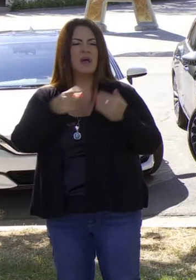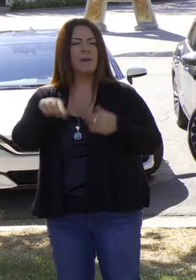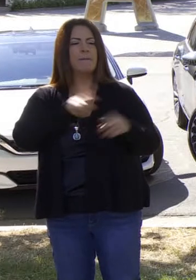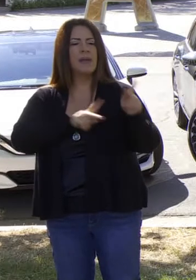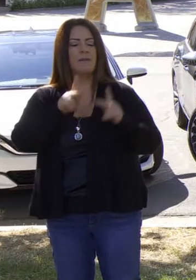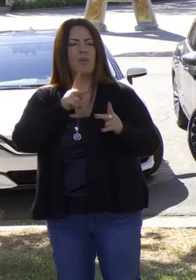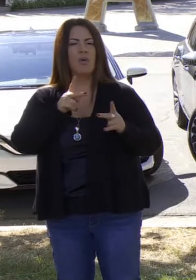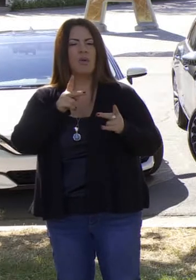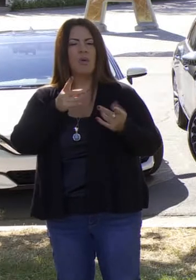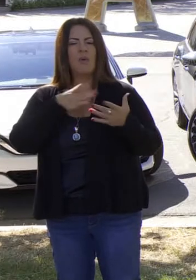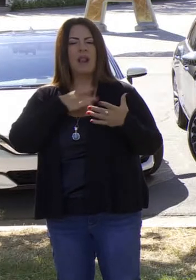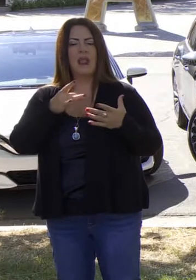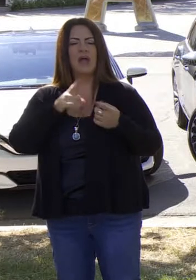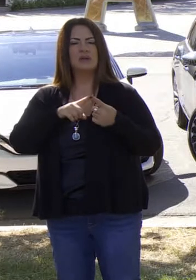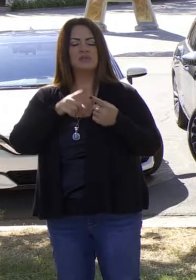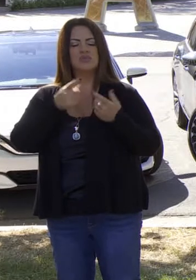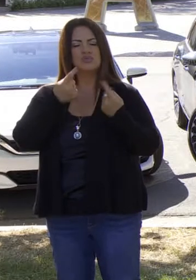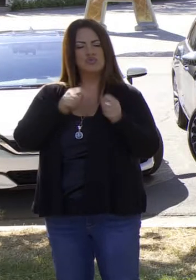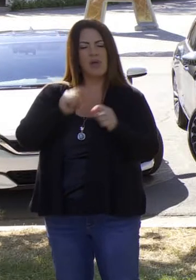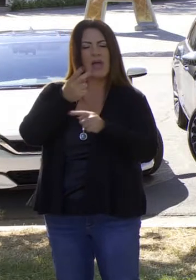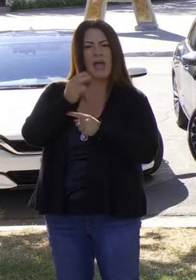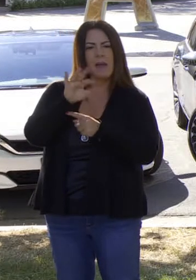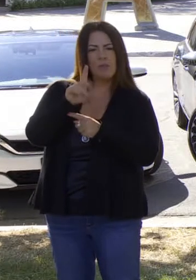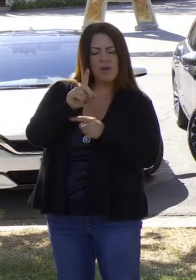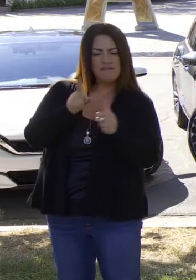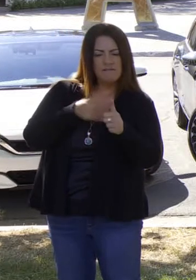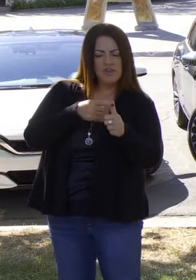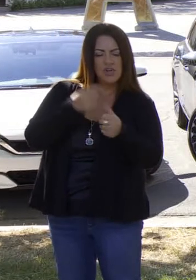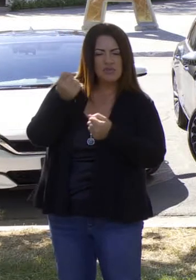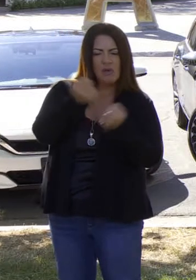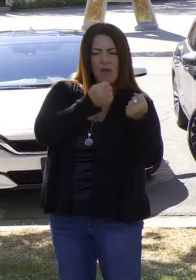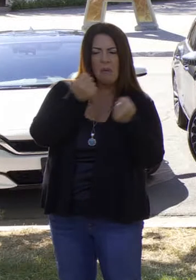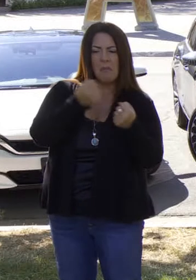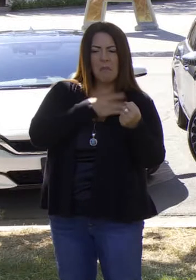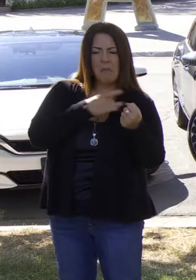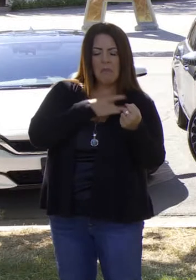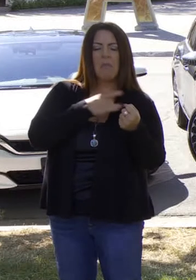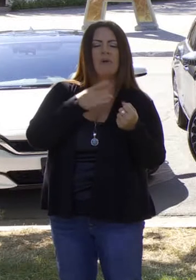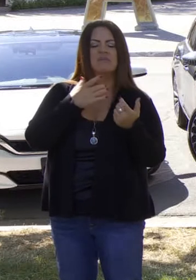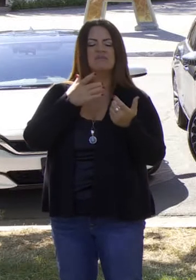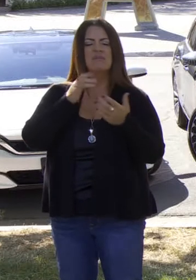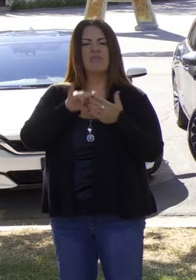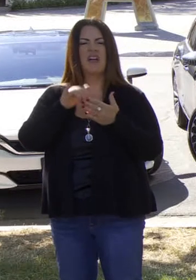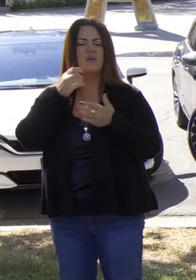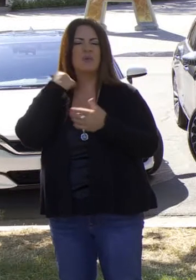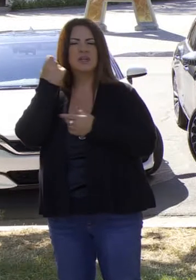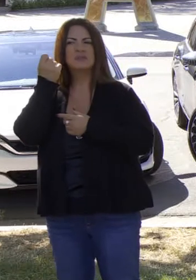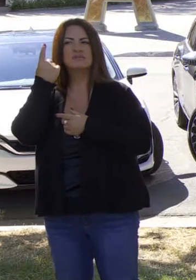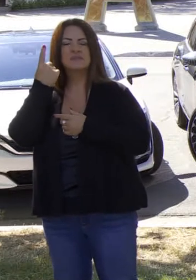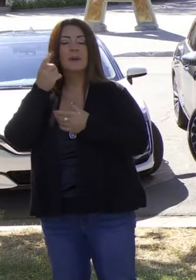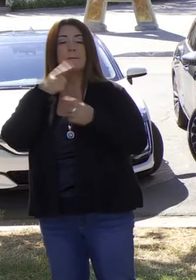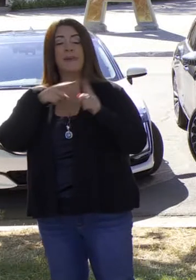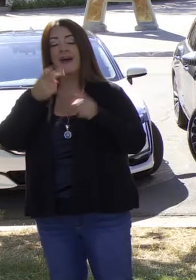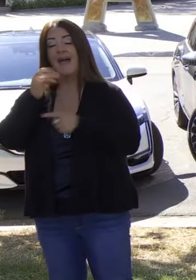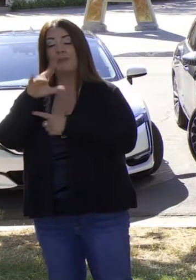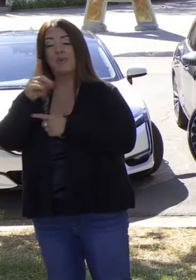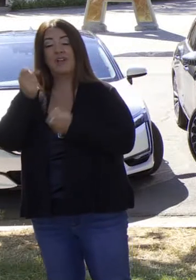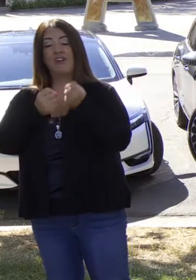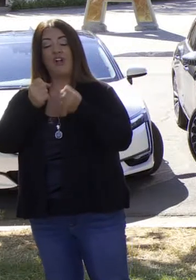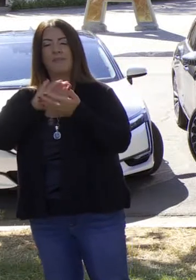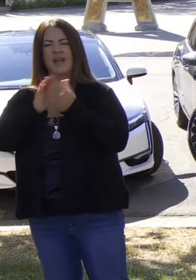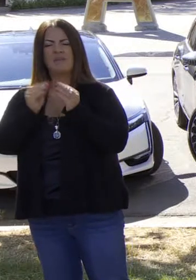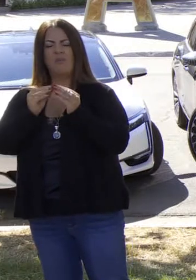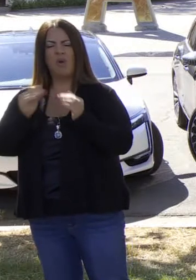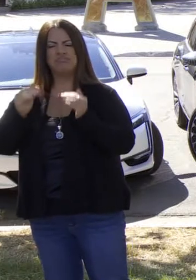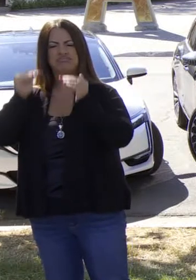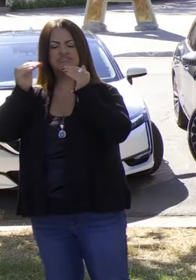tanto, es mucho más cómodo probar un híbrido primero, pero lo que hemos visto que a medida que los